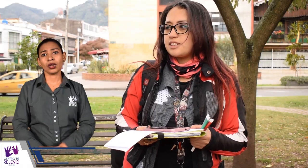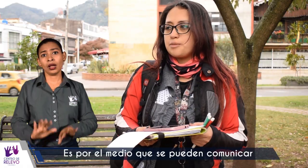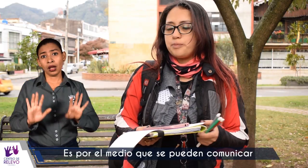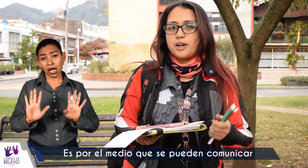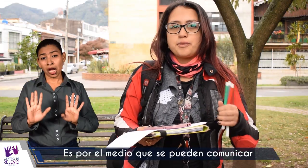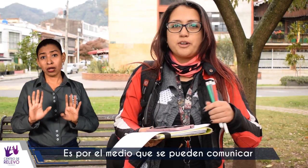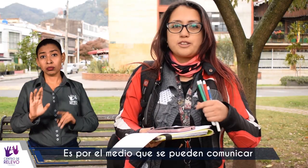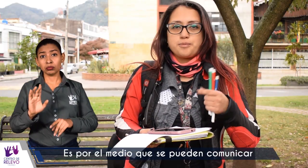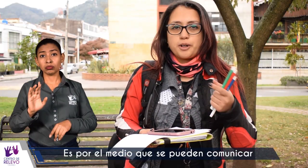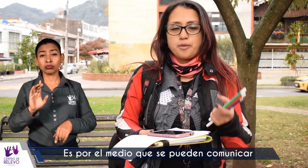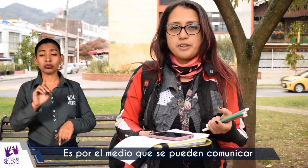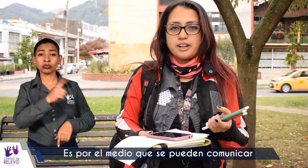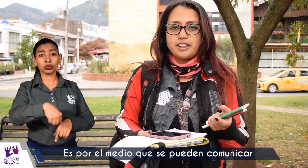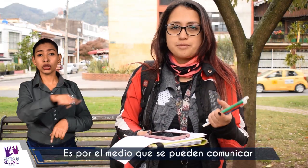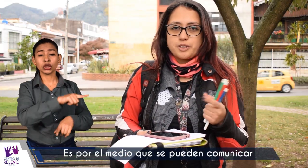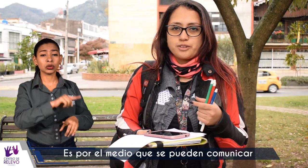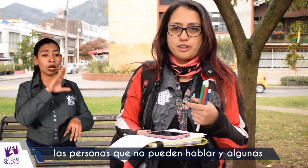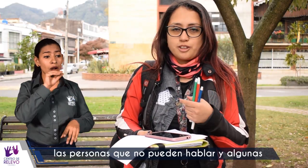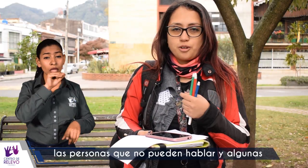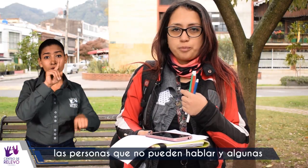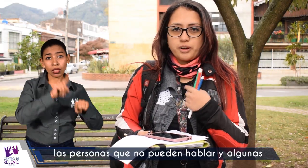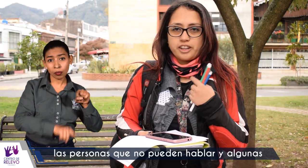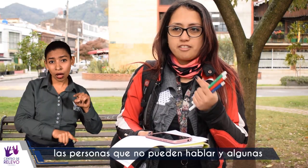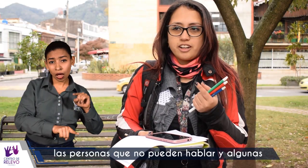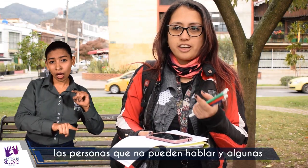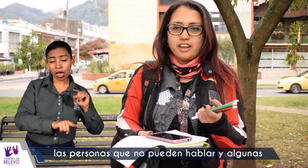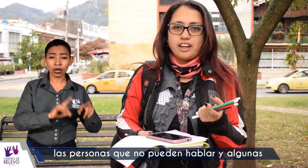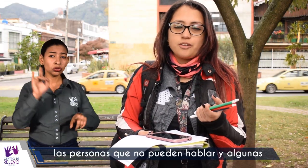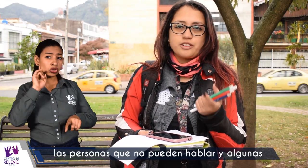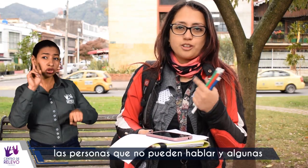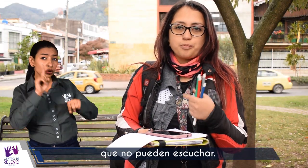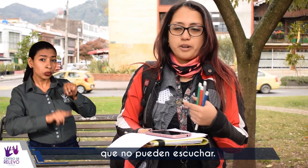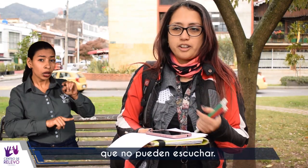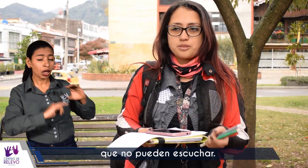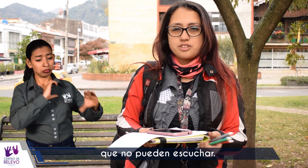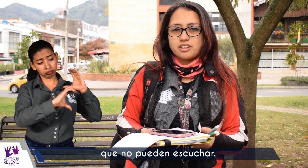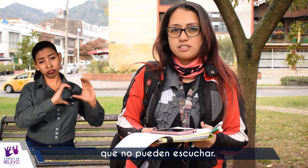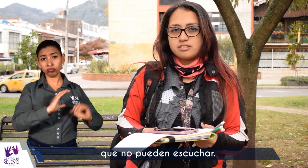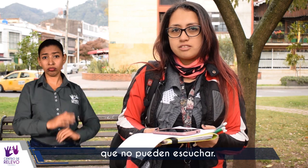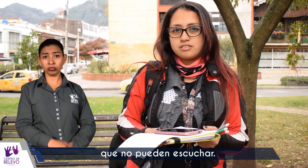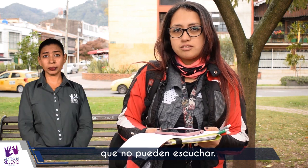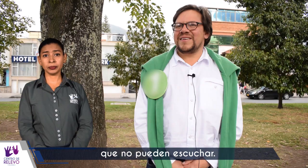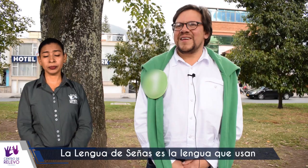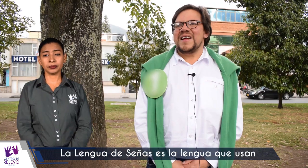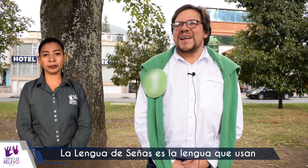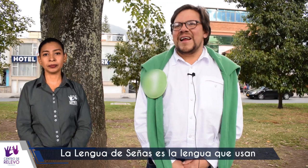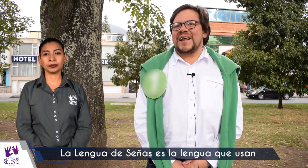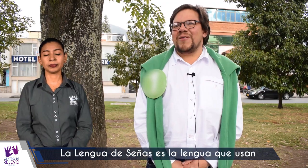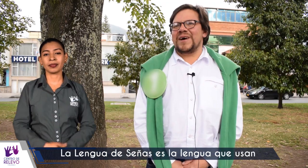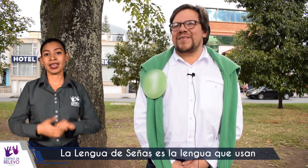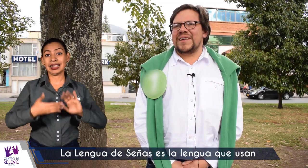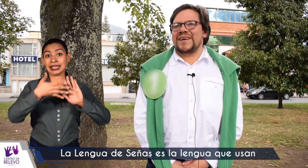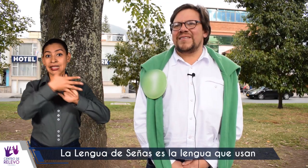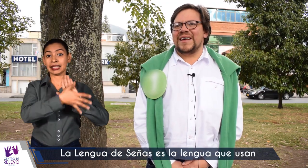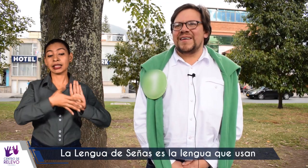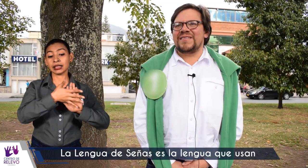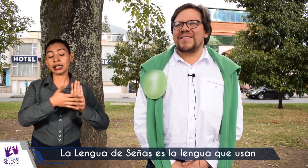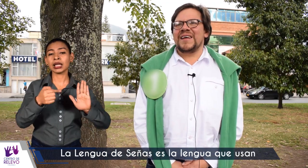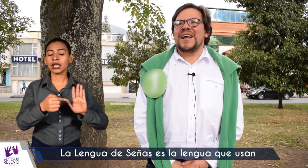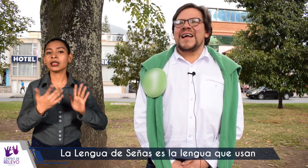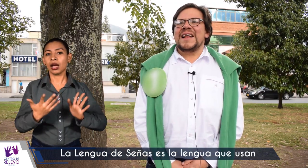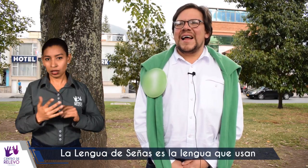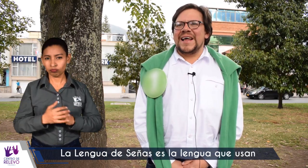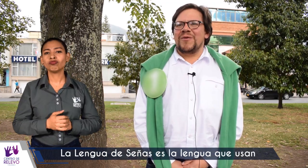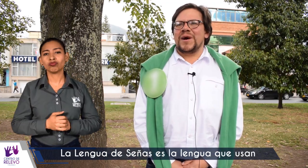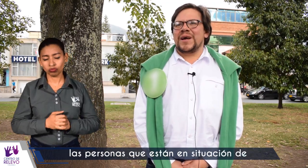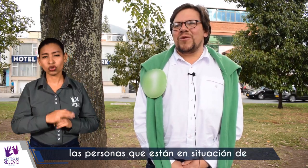Pues es por el medio que se pueden comunicar las personas que no pueden hablar y algunas que no pueden escuchar. La Lengua de Señas es